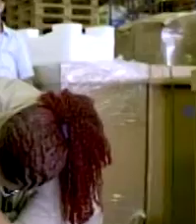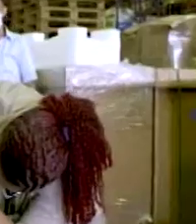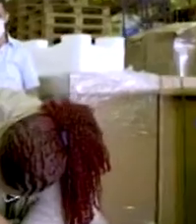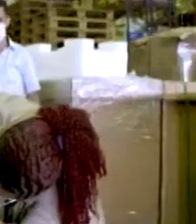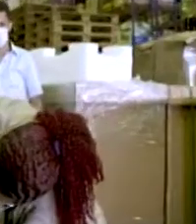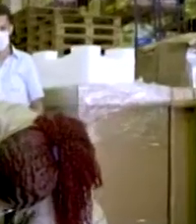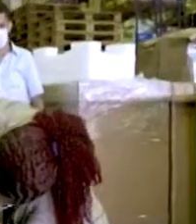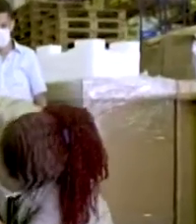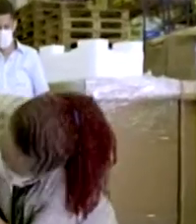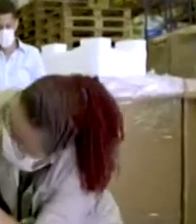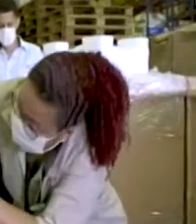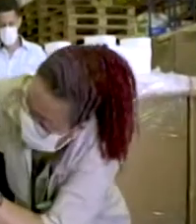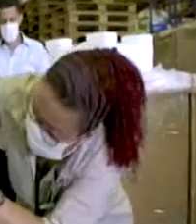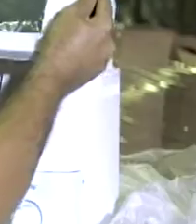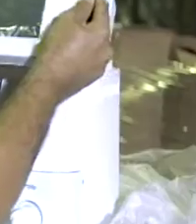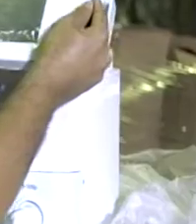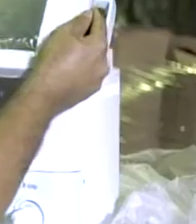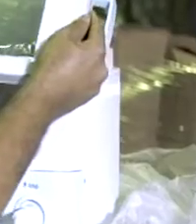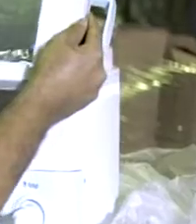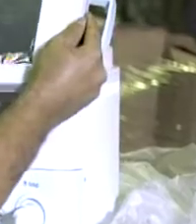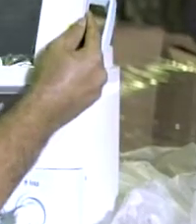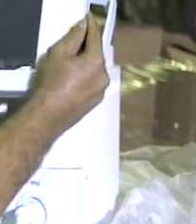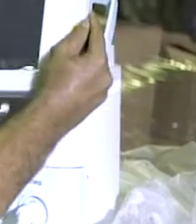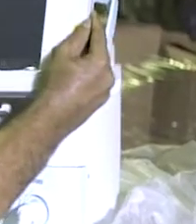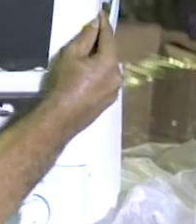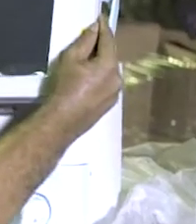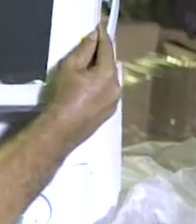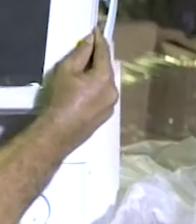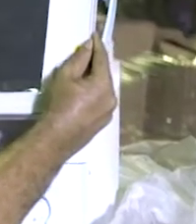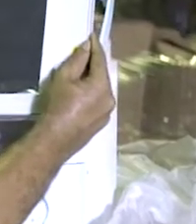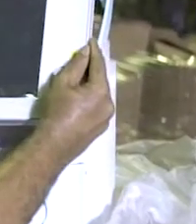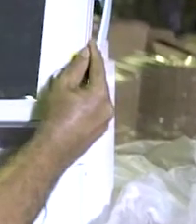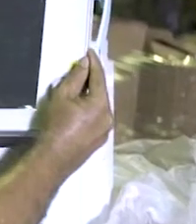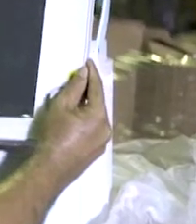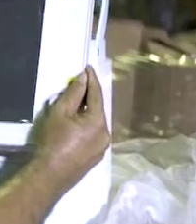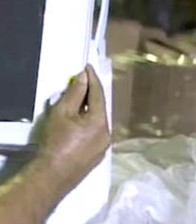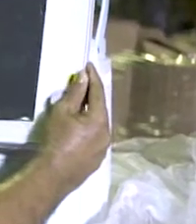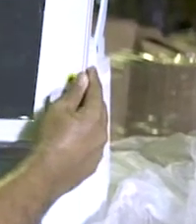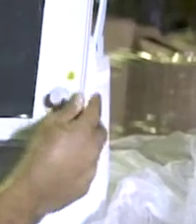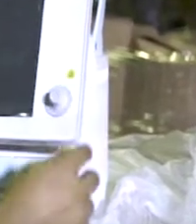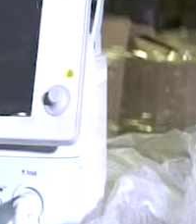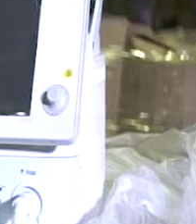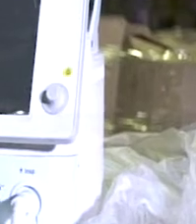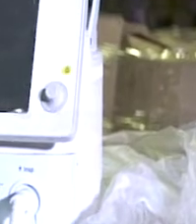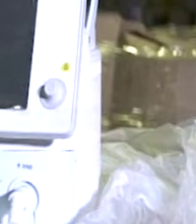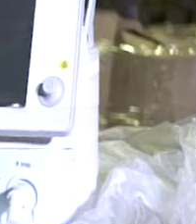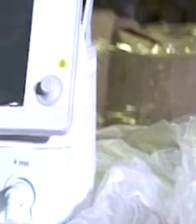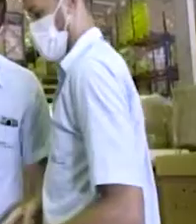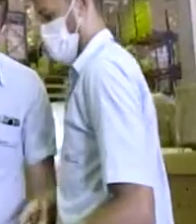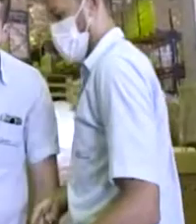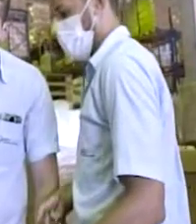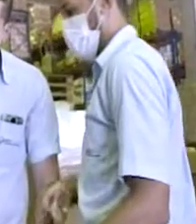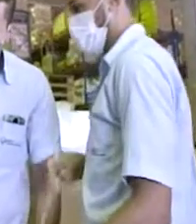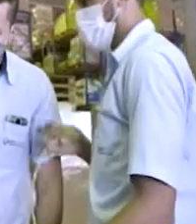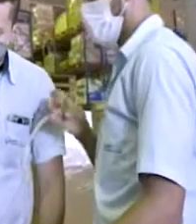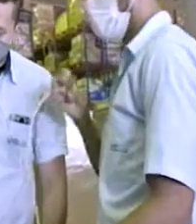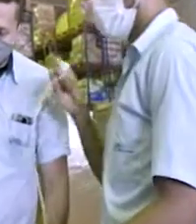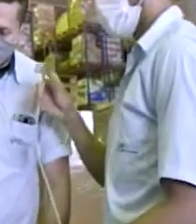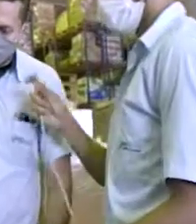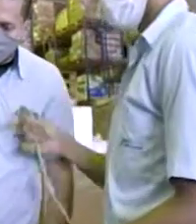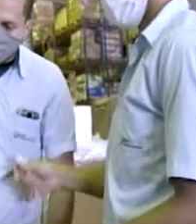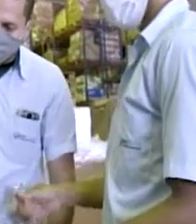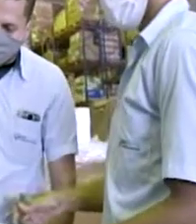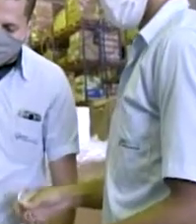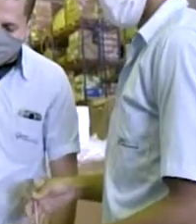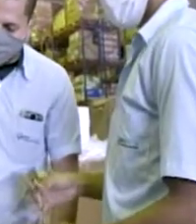respiradores pulmonares. Nós estamos vencendo essa batalha, recebemos esses respiradores e assim que eles estiverem montados e instalados, nós vamos passar de